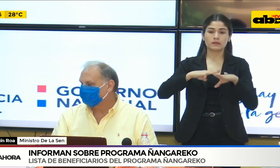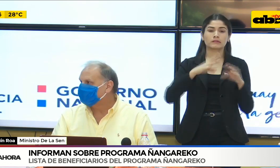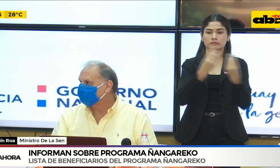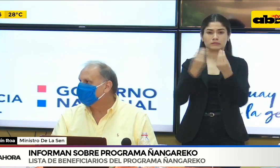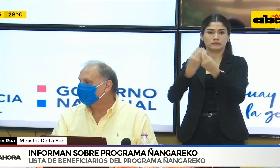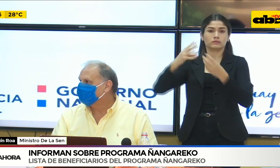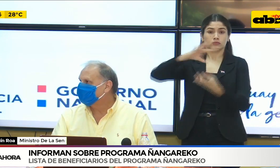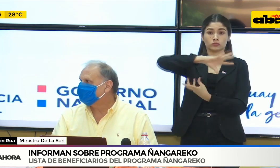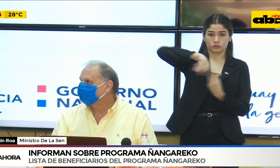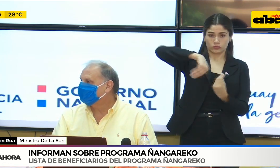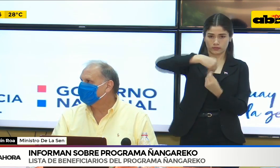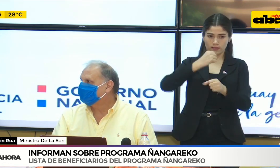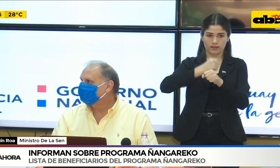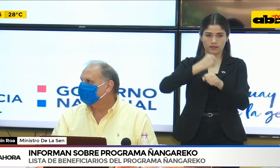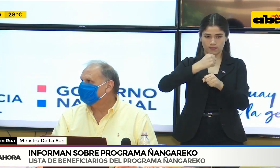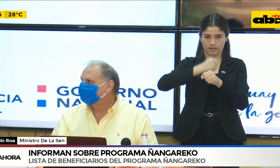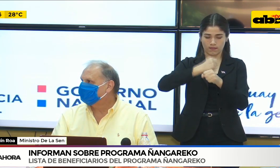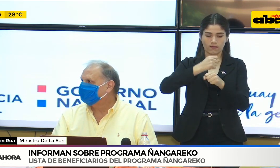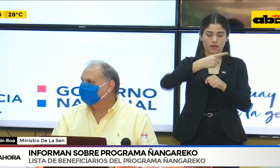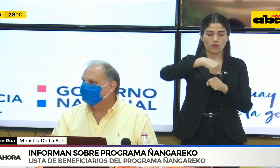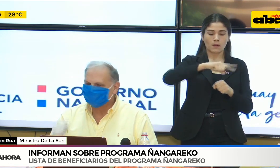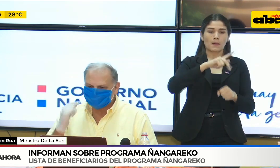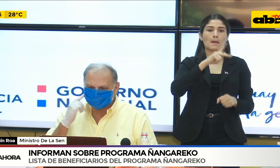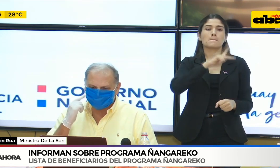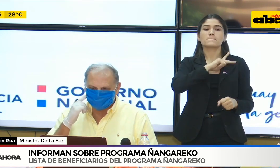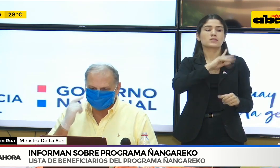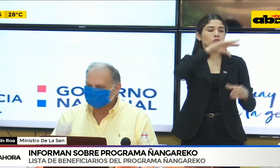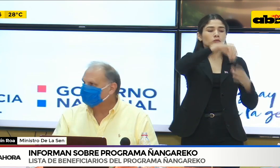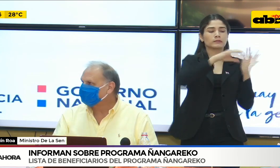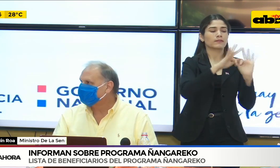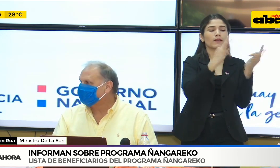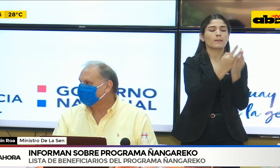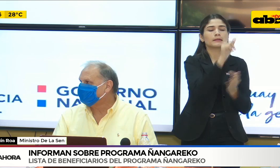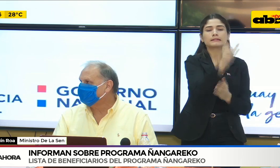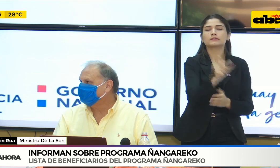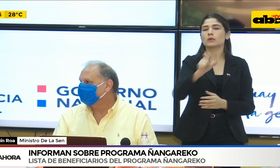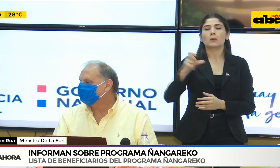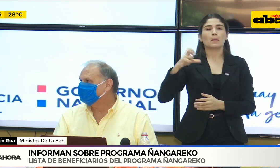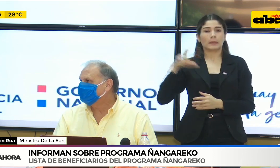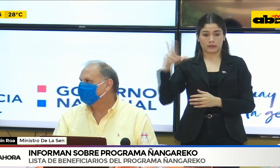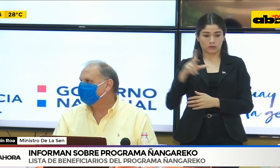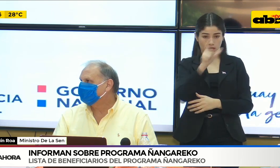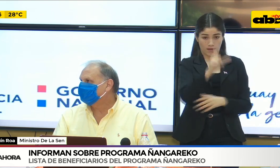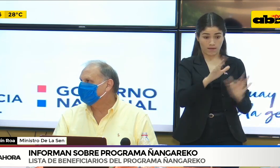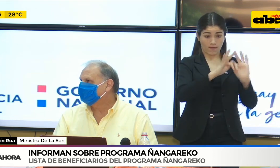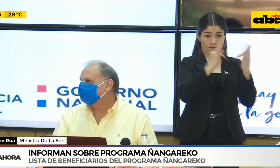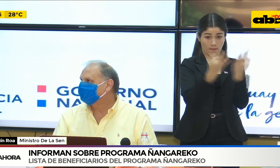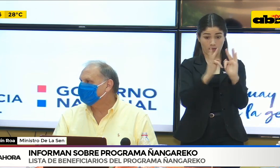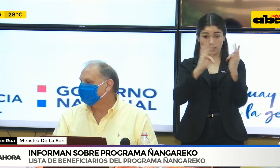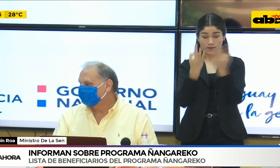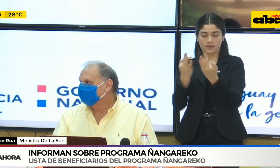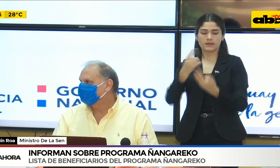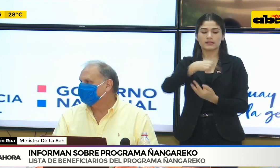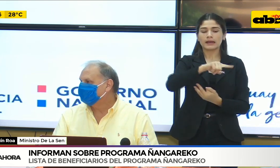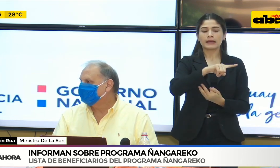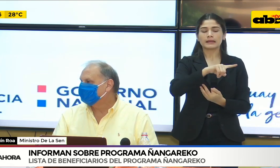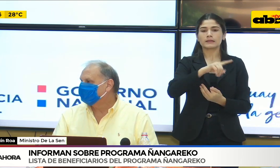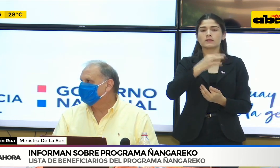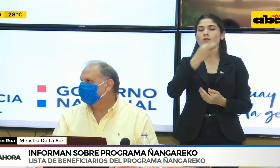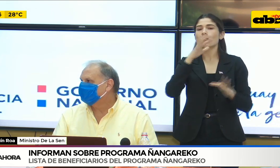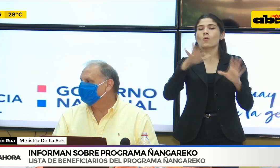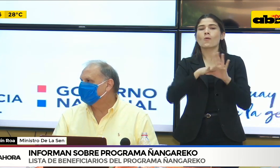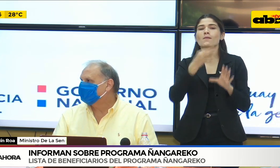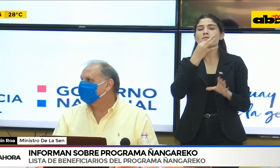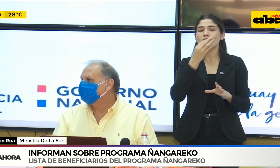país. Pero eso es un emprendimiento privado, por decirlo de una manera, de la gente y que da un resultado comunitario. Hoy hay